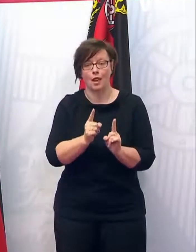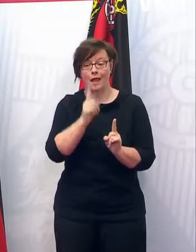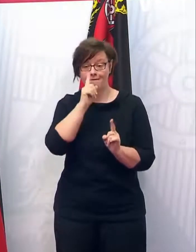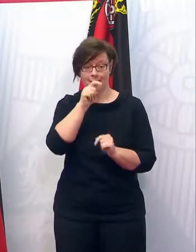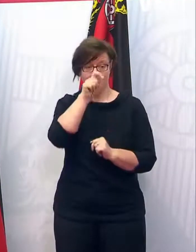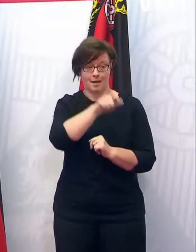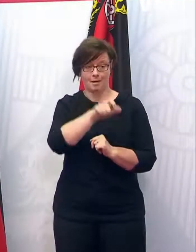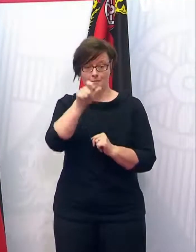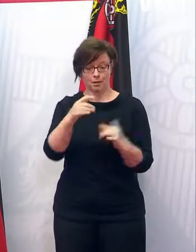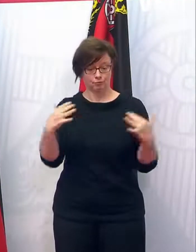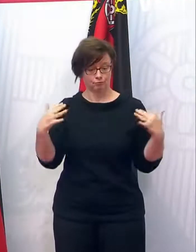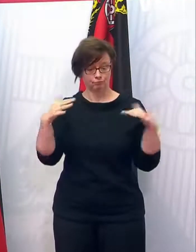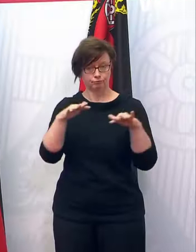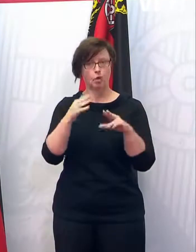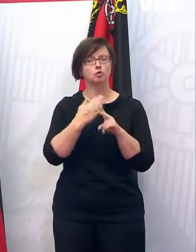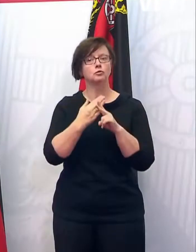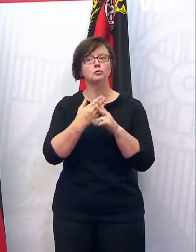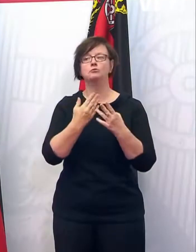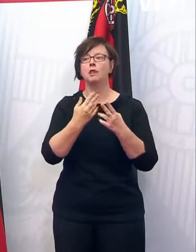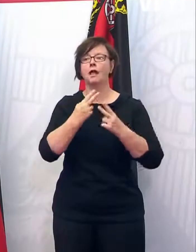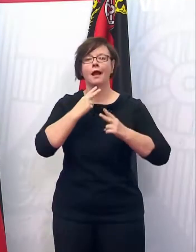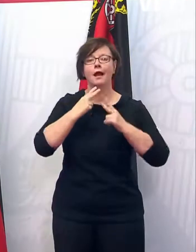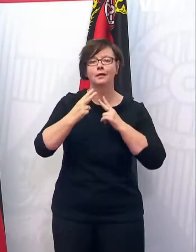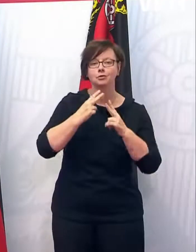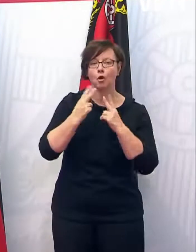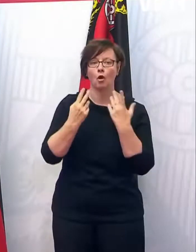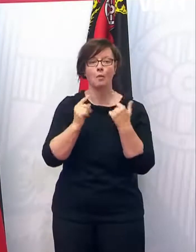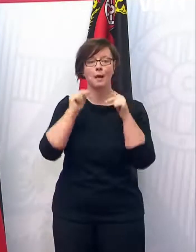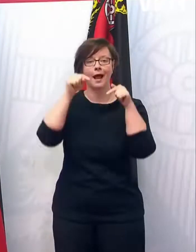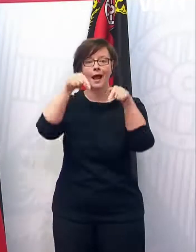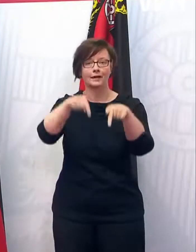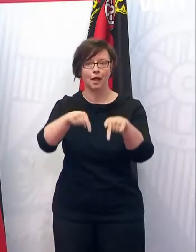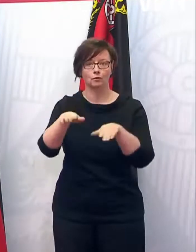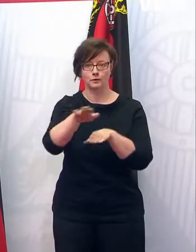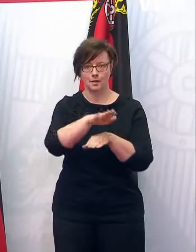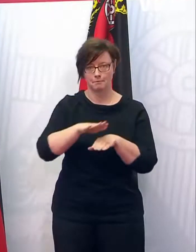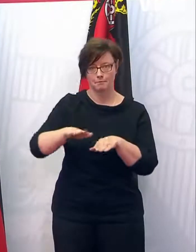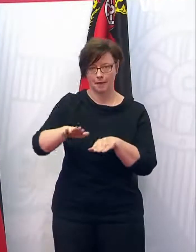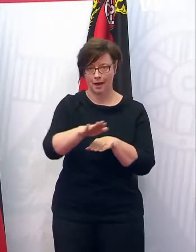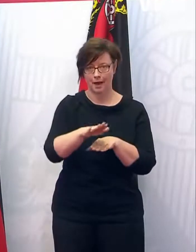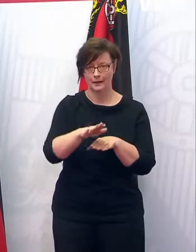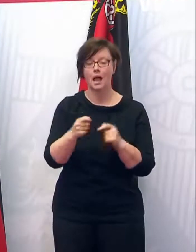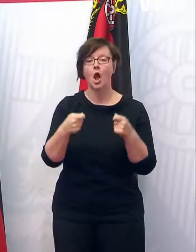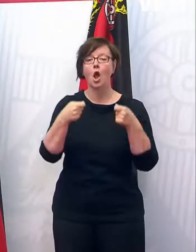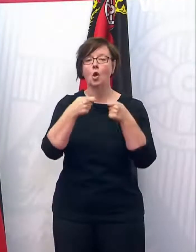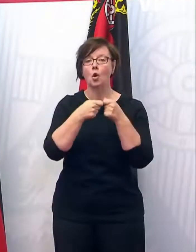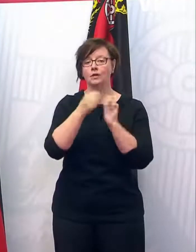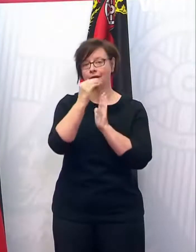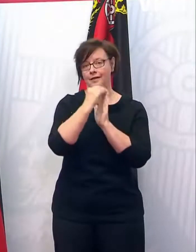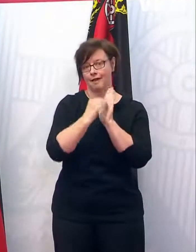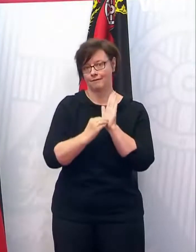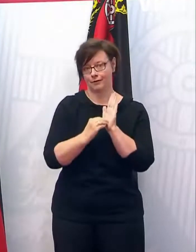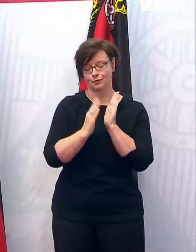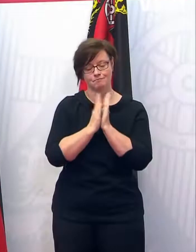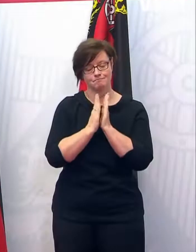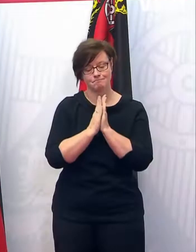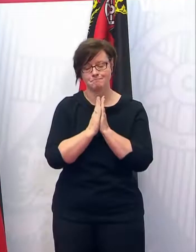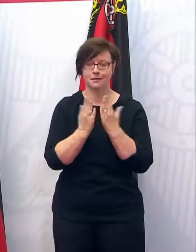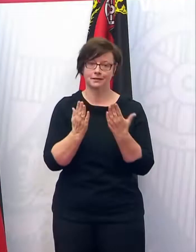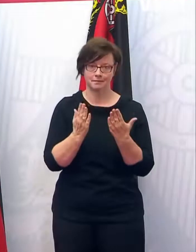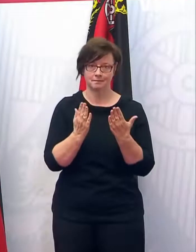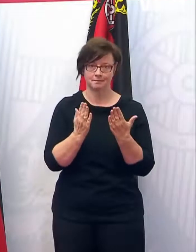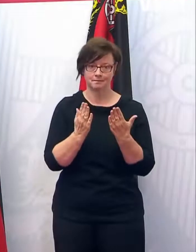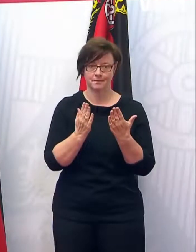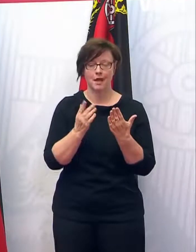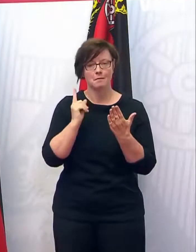wo sich Menschen dann versammeln, wie in der Gastro oder wo auch immer im Außenbereich, dass es dort Kontakterfassung gibt. Und nach unserer Sicht